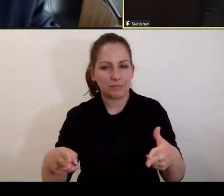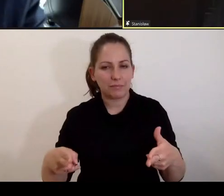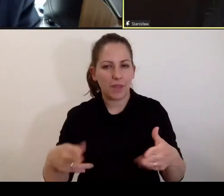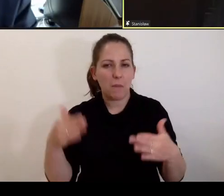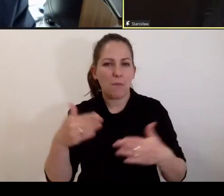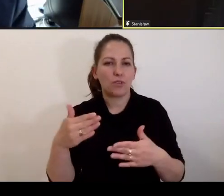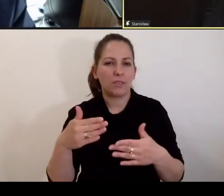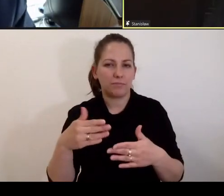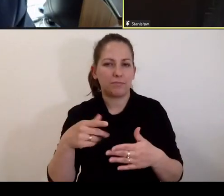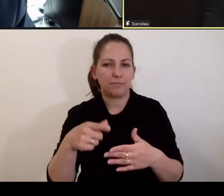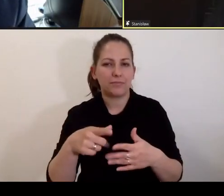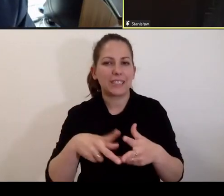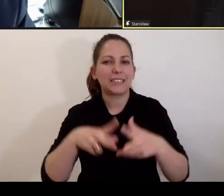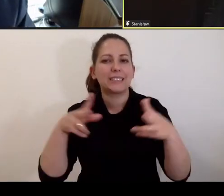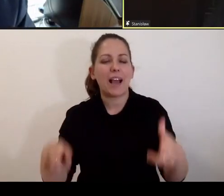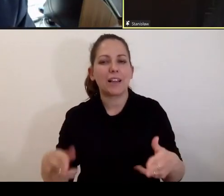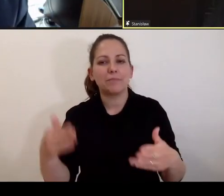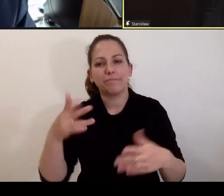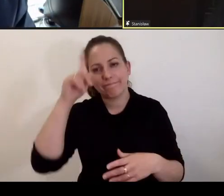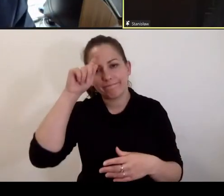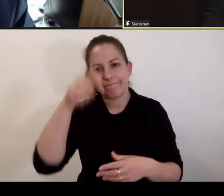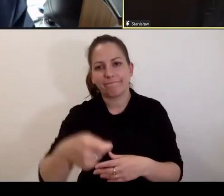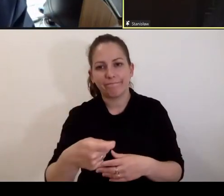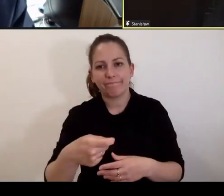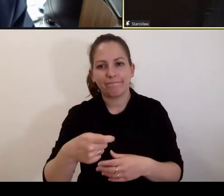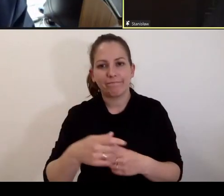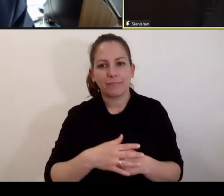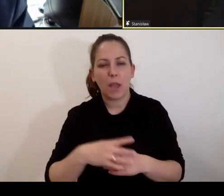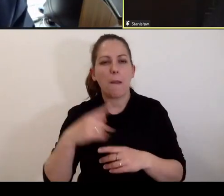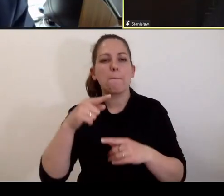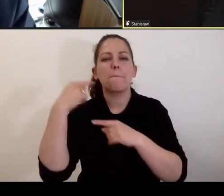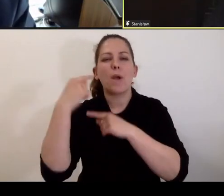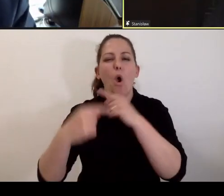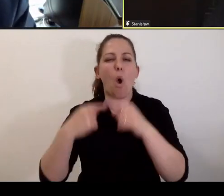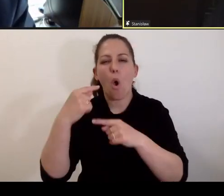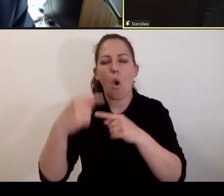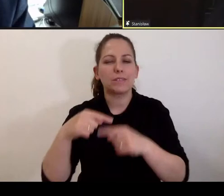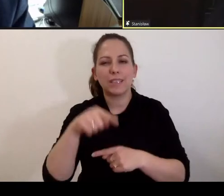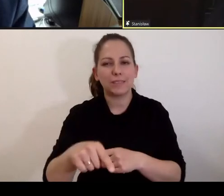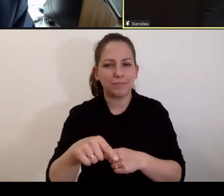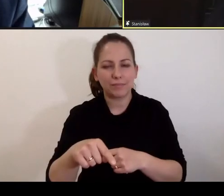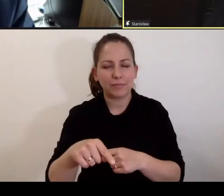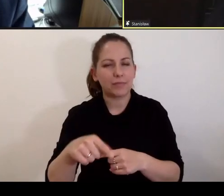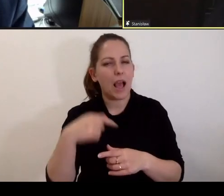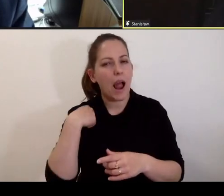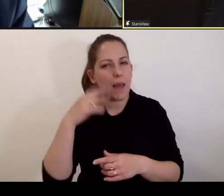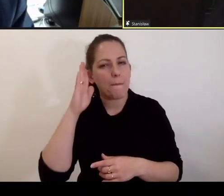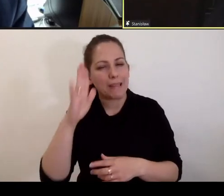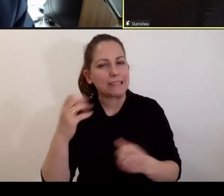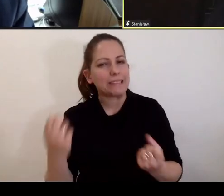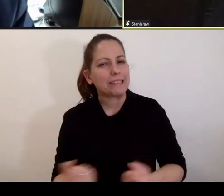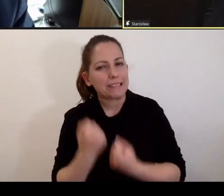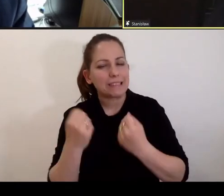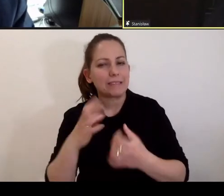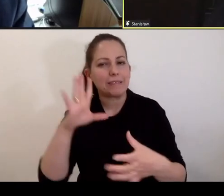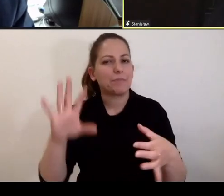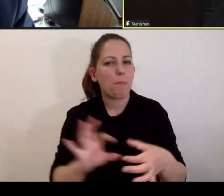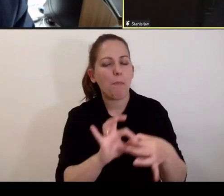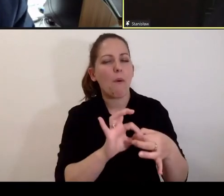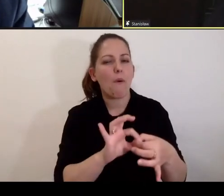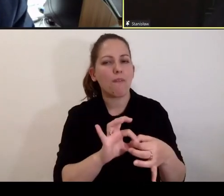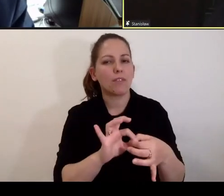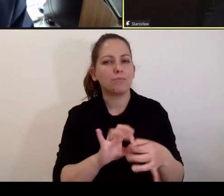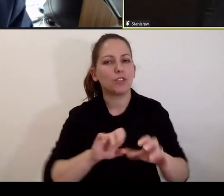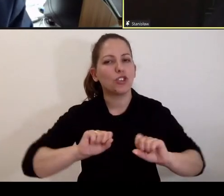zakres mogliby się nazwać zakresem prawa procesowego, przy czym będę starał się to wiązać z